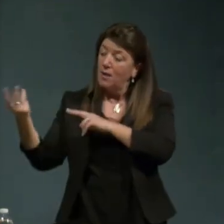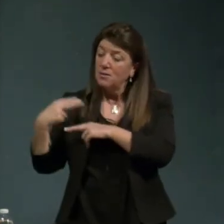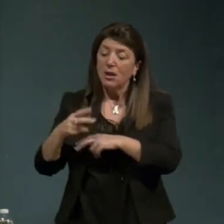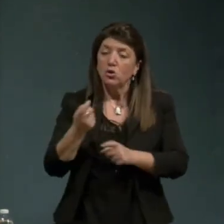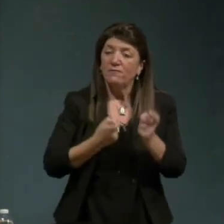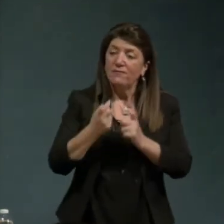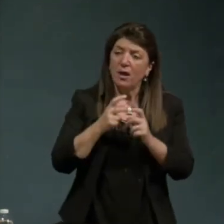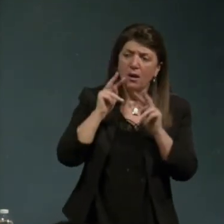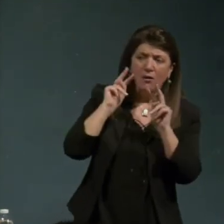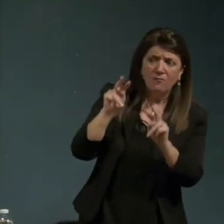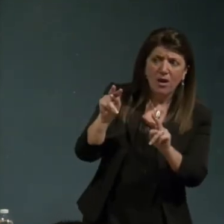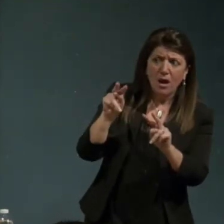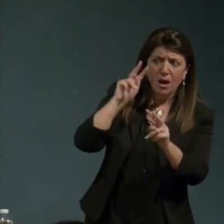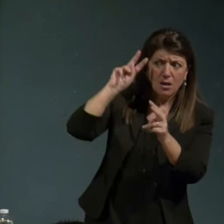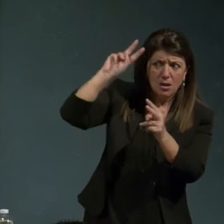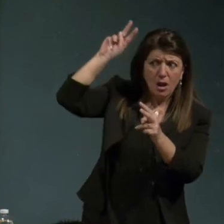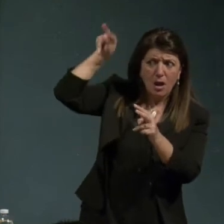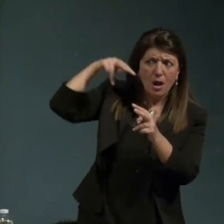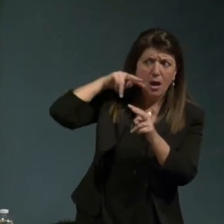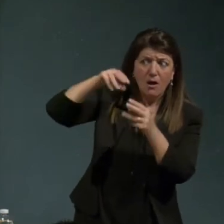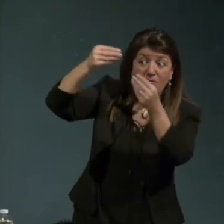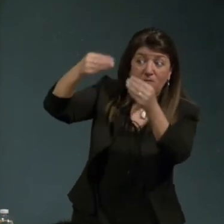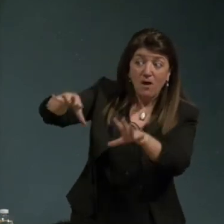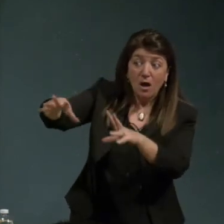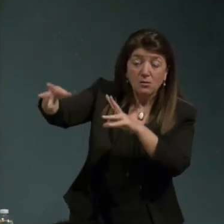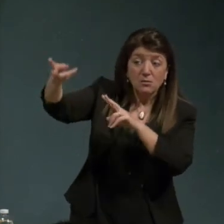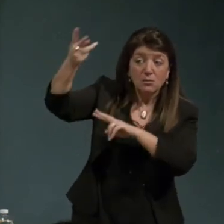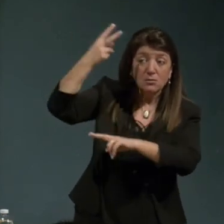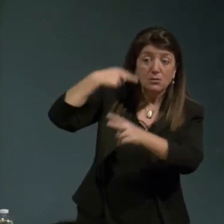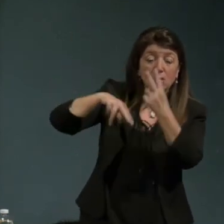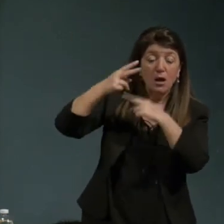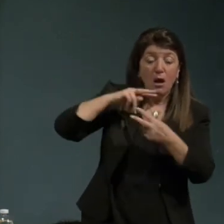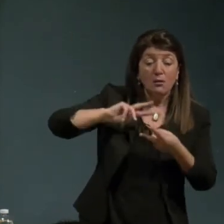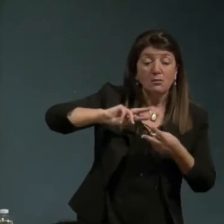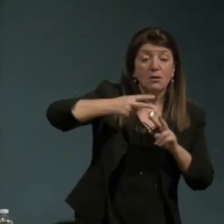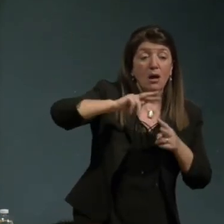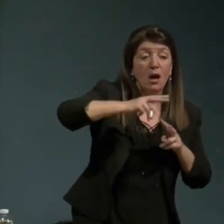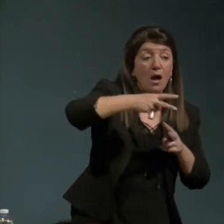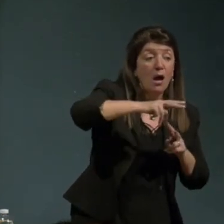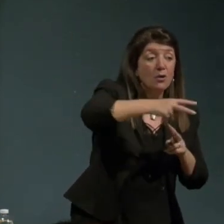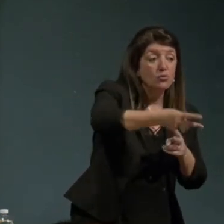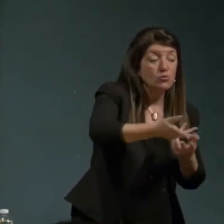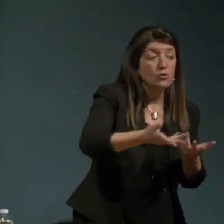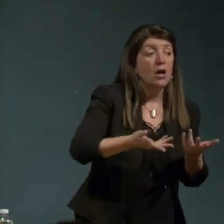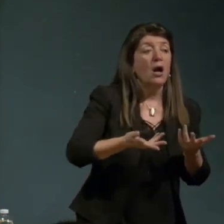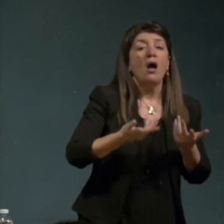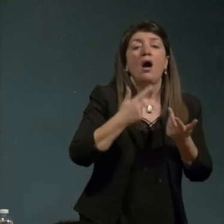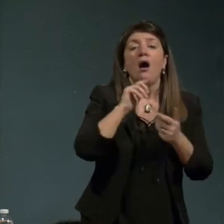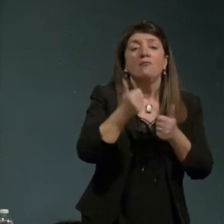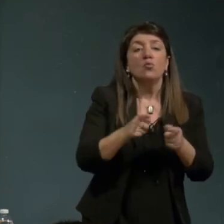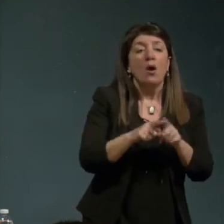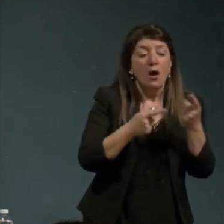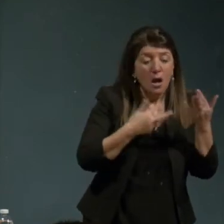concepti e che di più quando si può traduzione con il calcolo il calcolo può